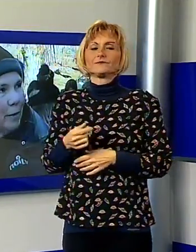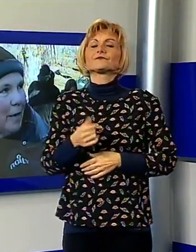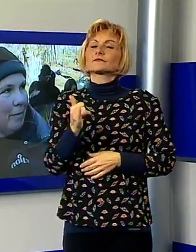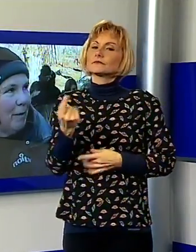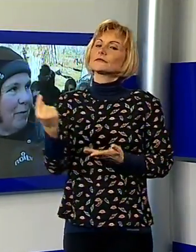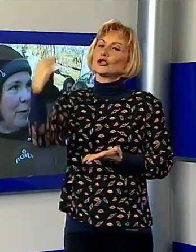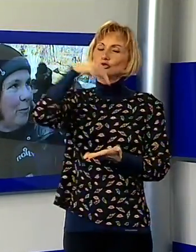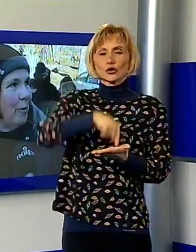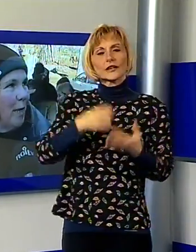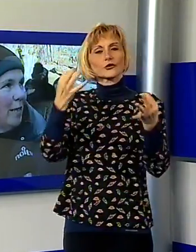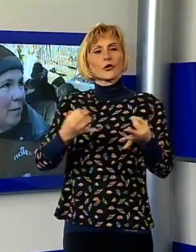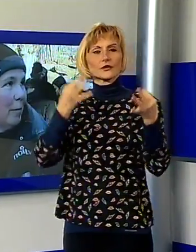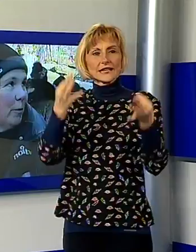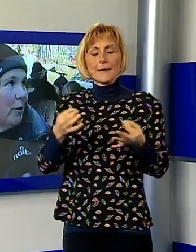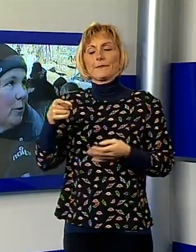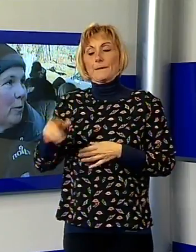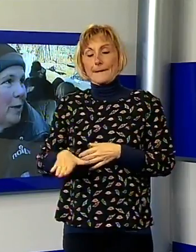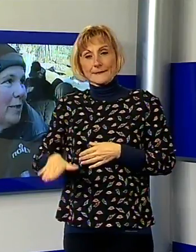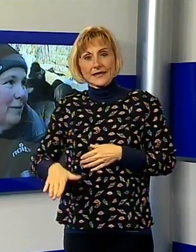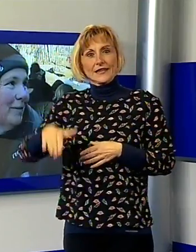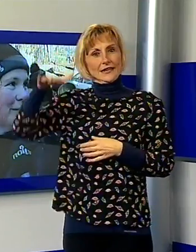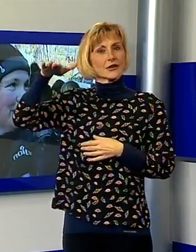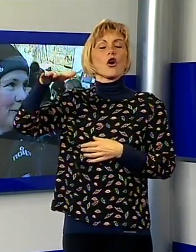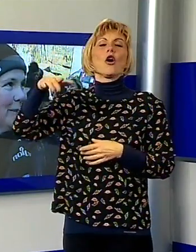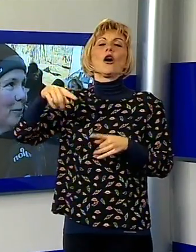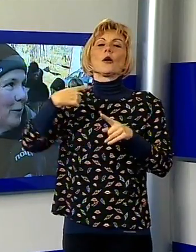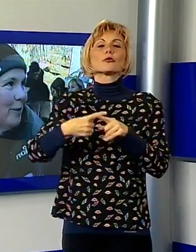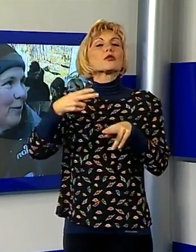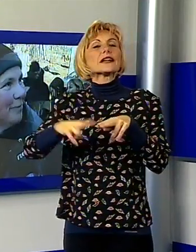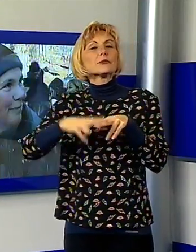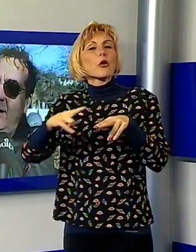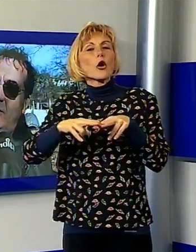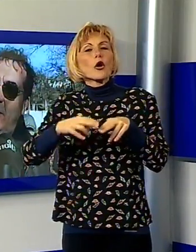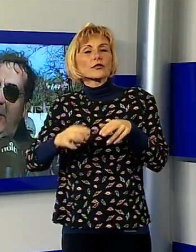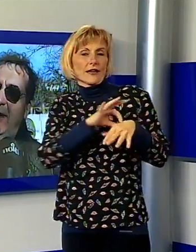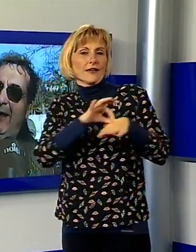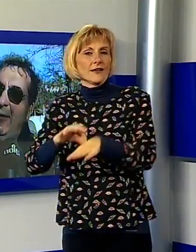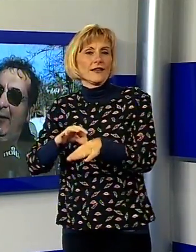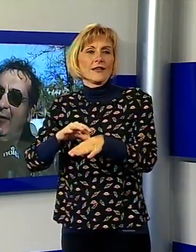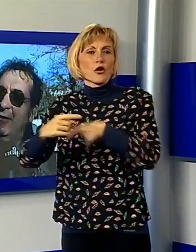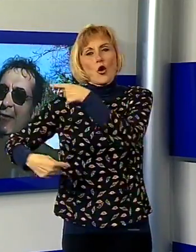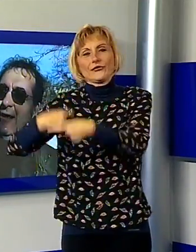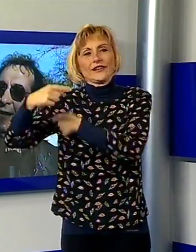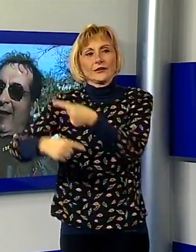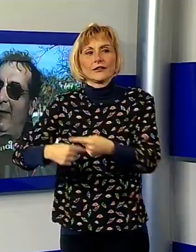sempre finché lui viene, poi porterò il nepotino, così è continuo. C'è una Befana veramente eccezionale, è